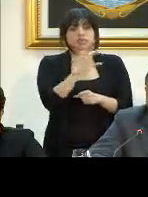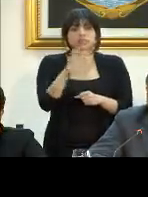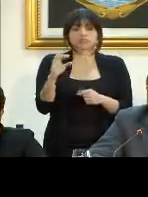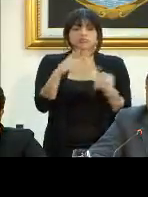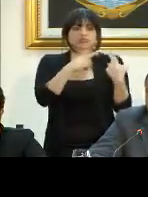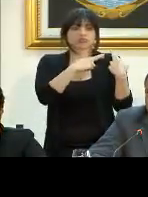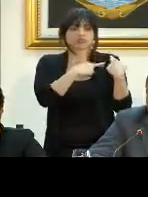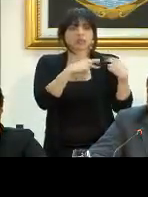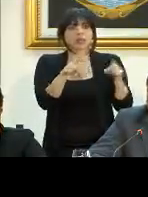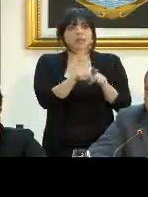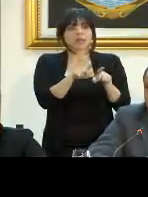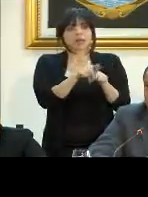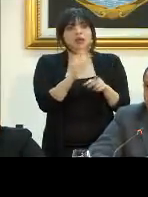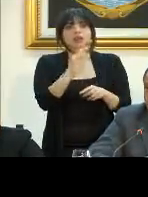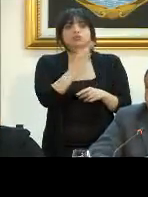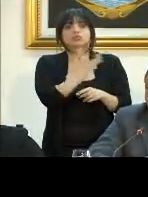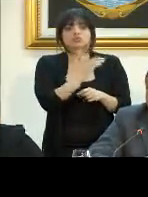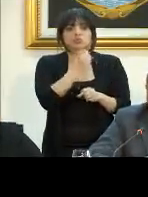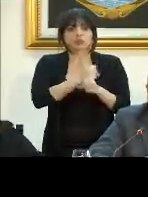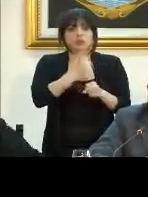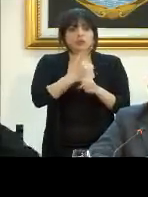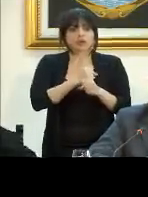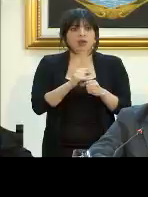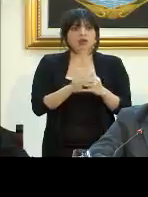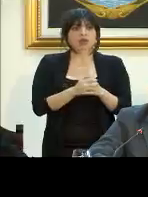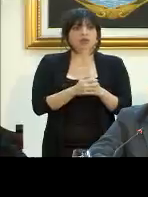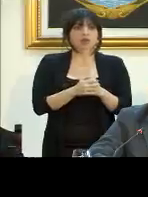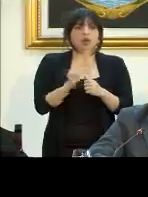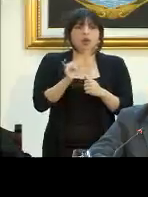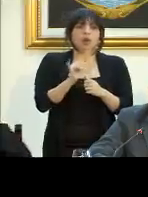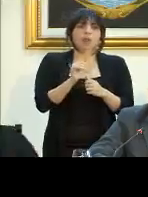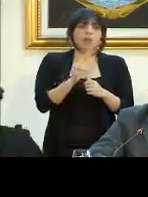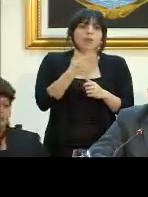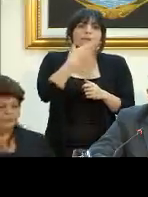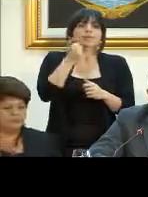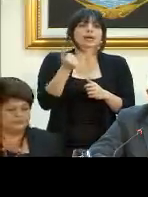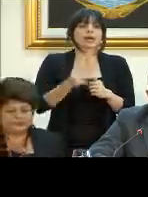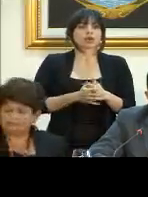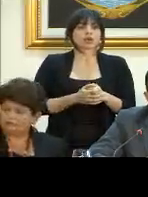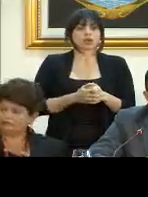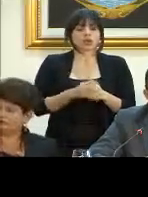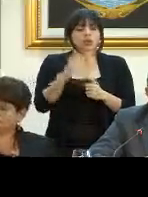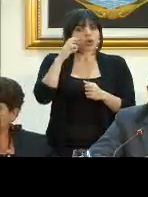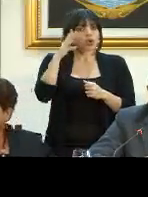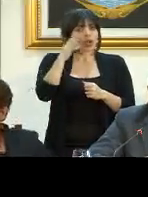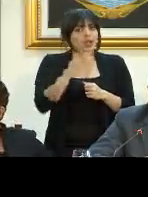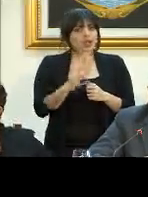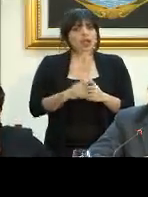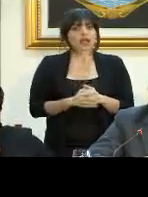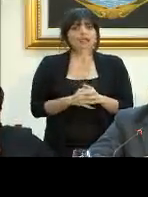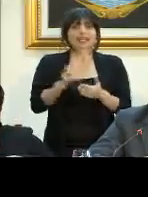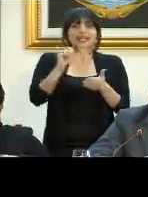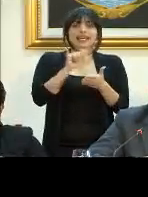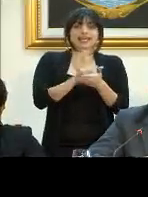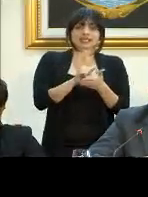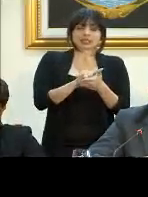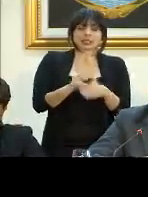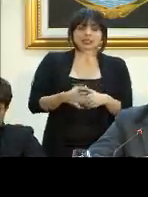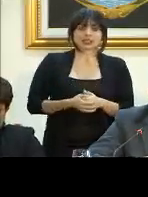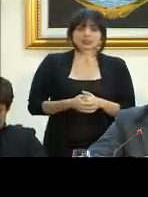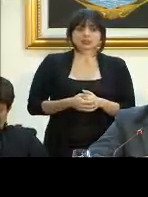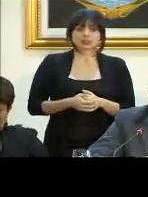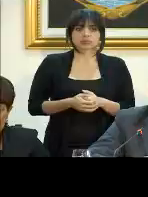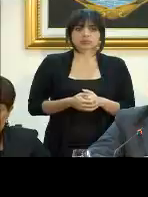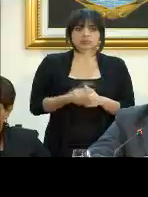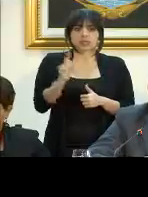corresponde también hacerse el suyo, como mejor lo consideran. Esa es la